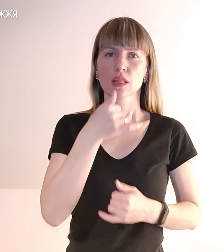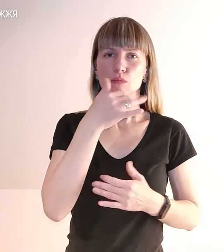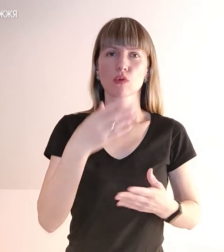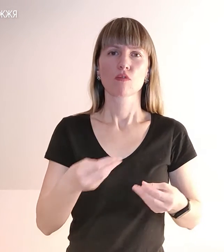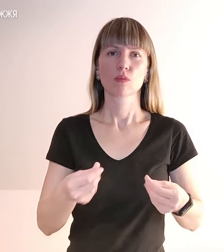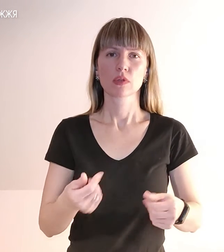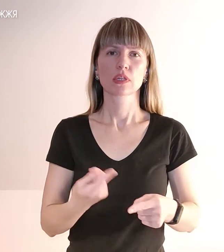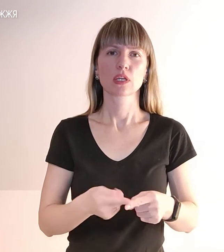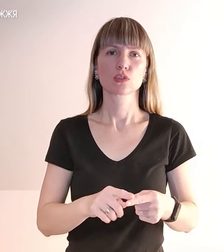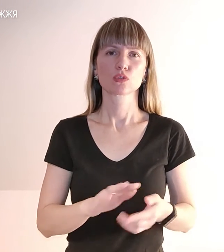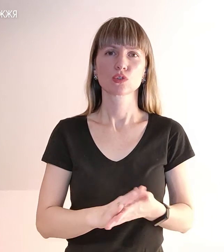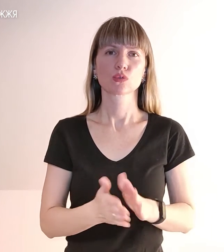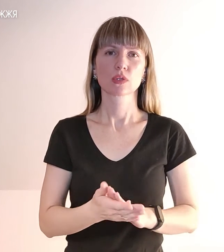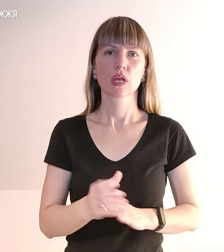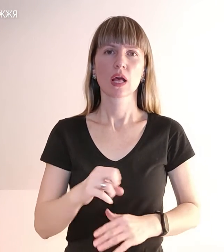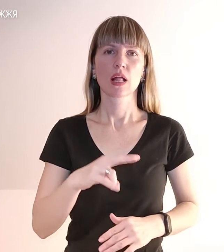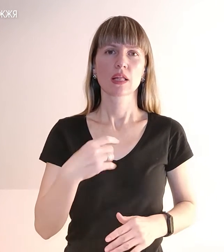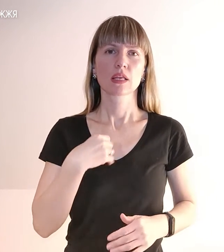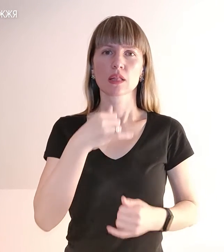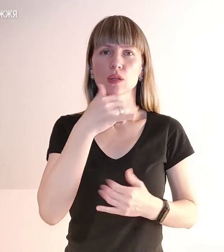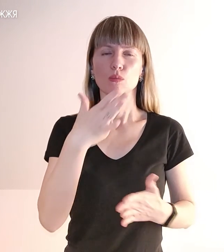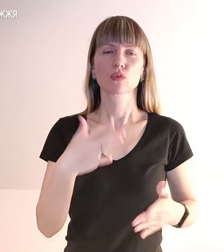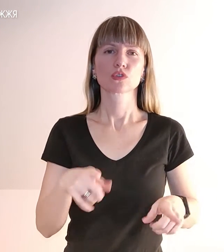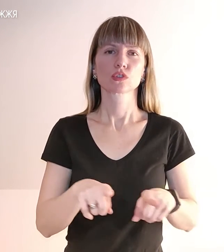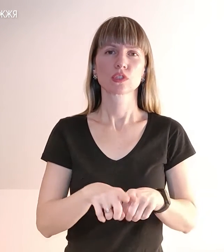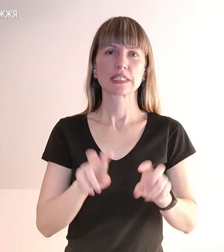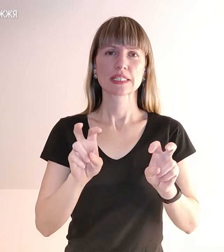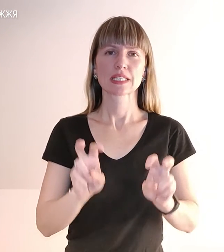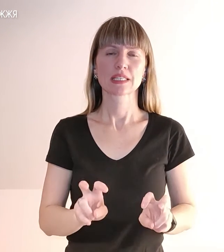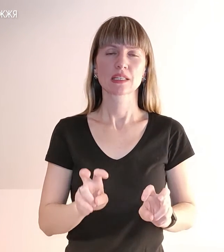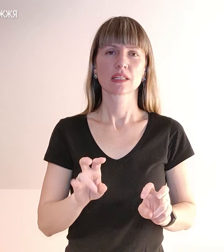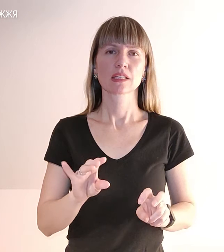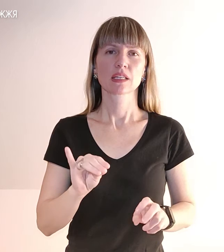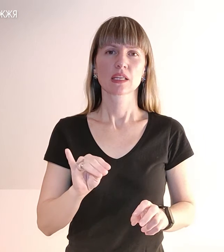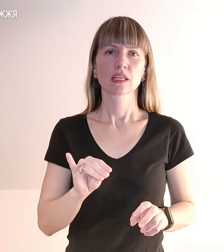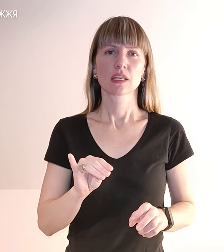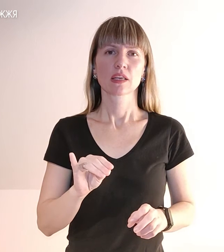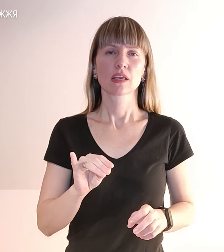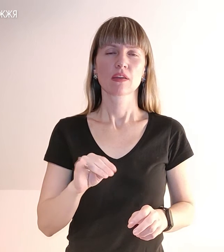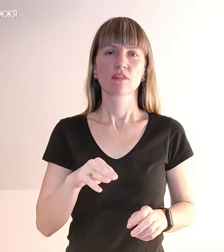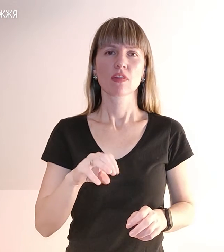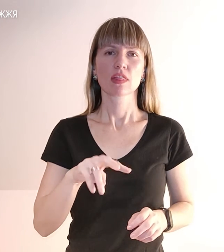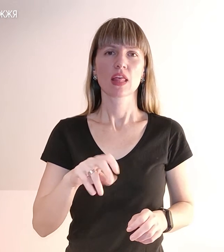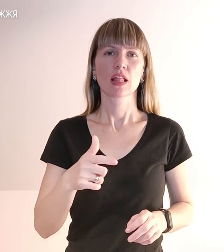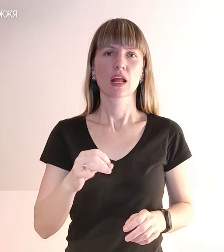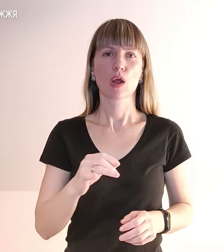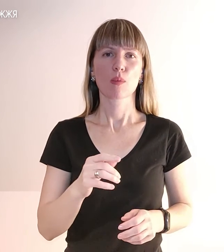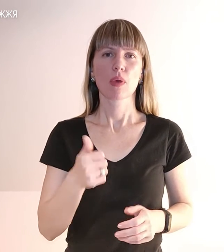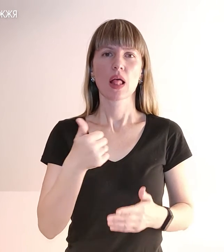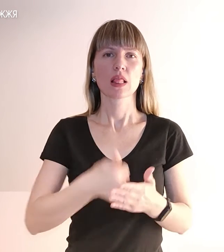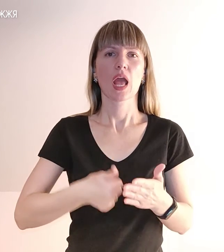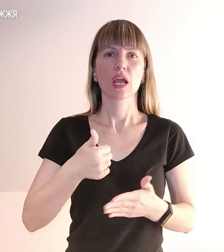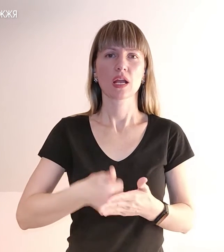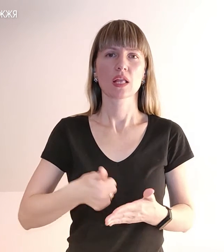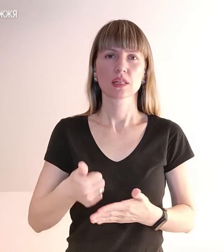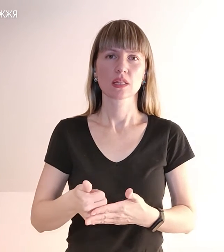цю ситуацію. Але я не можу теж сидіти в телеграмі і лайкати, там, страшні